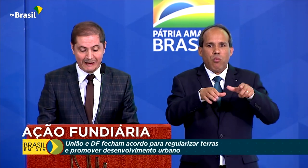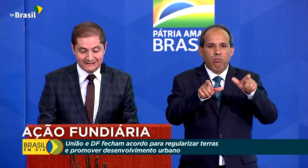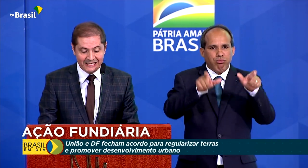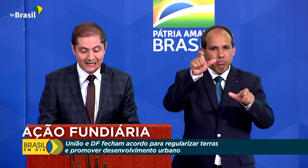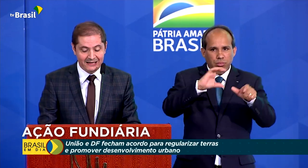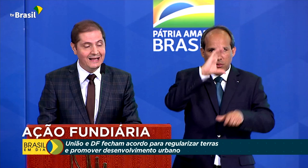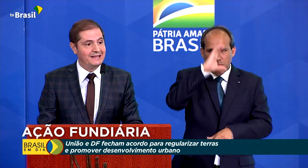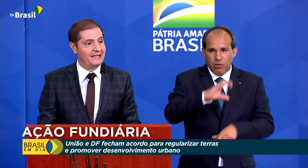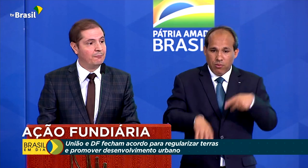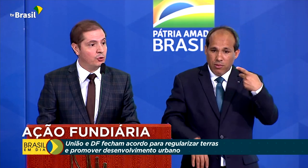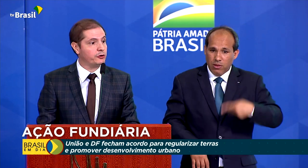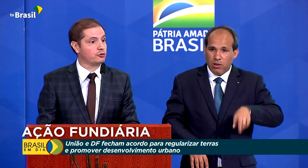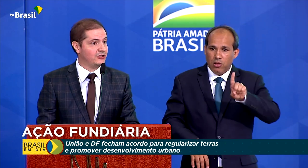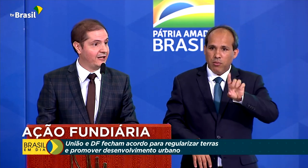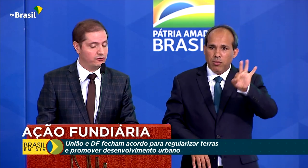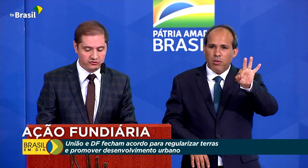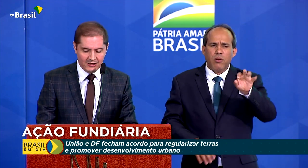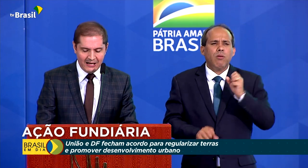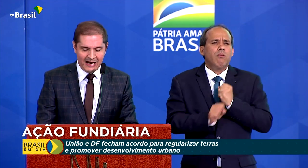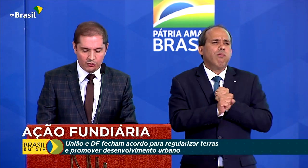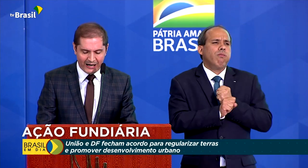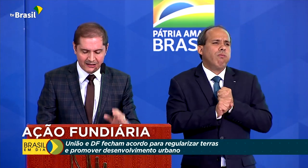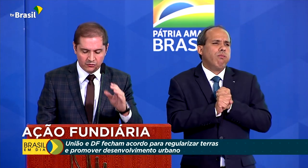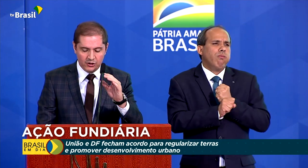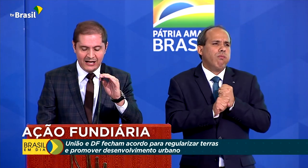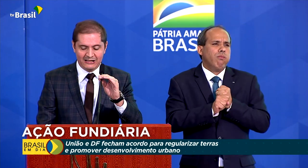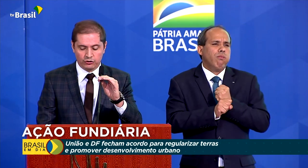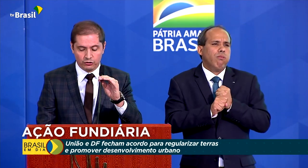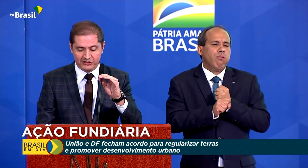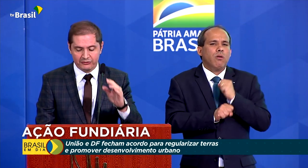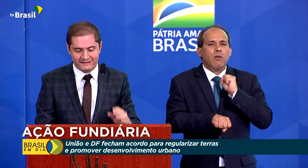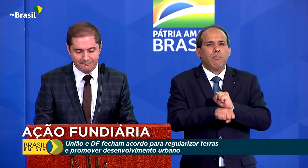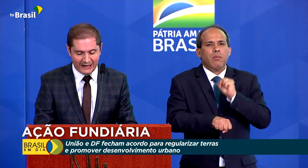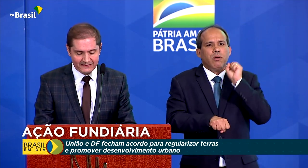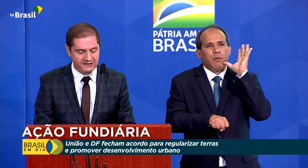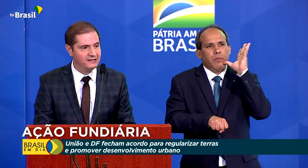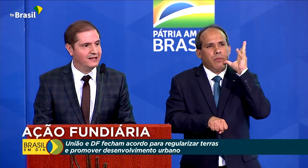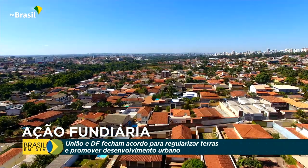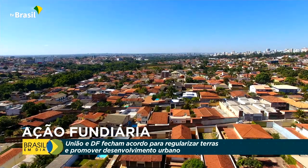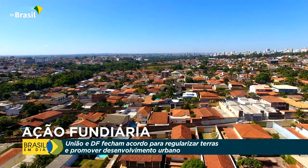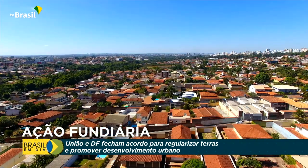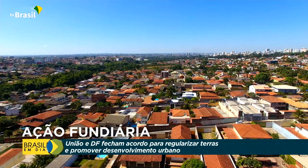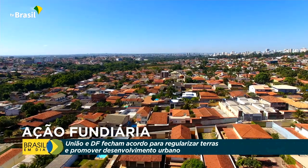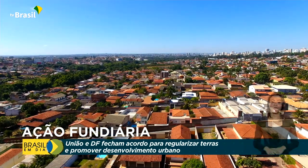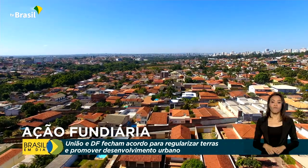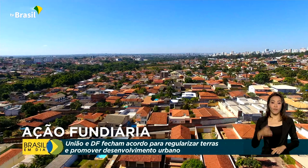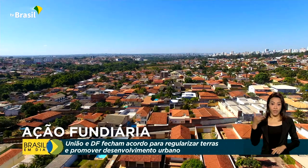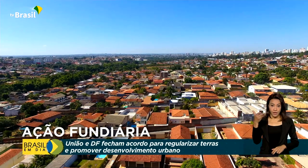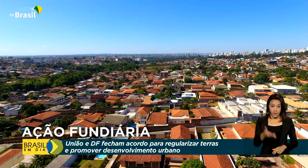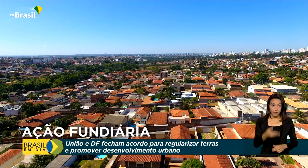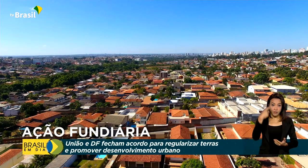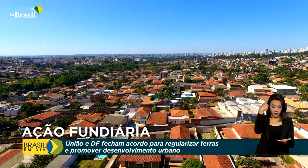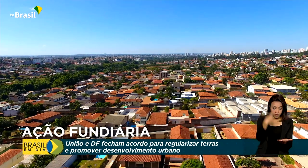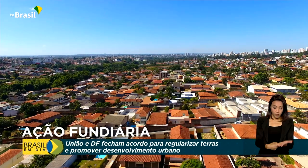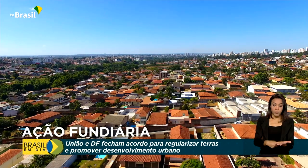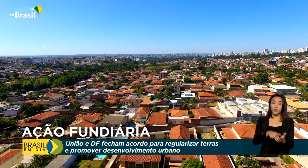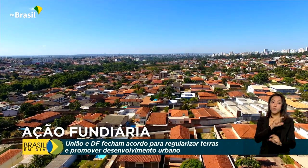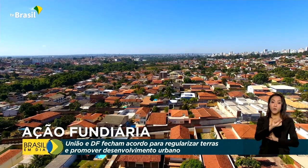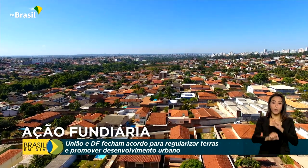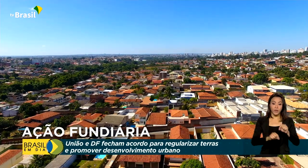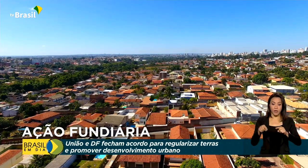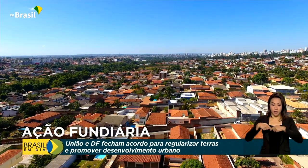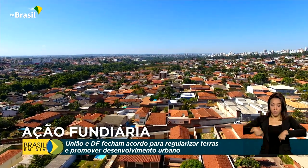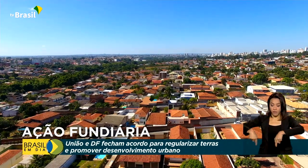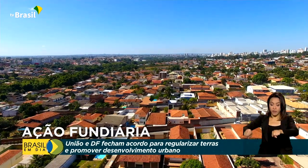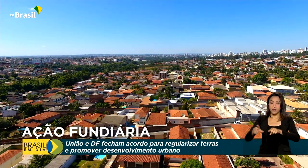de Brasília que há muitos anos aguardam a solução desse impasse. Faz parte do acordo a Fazenda